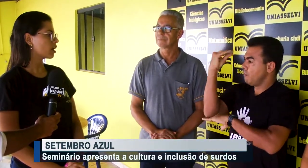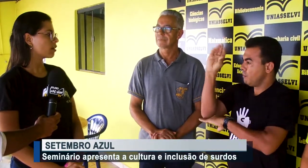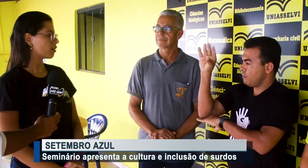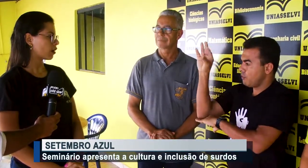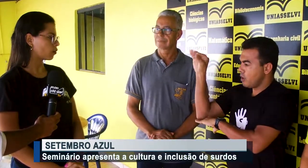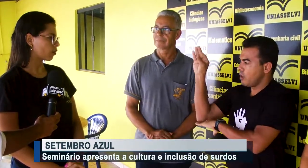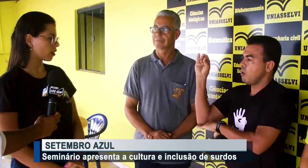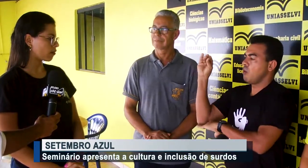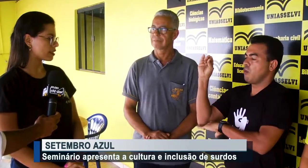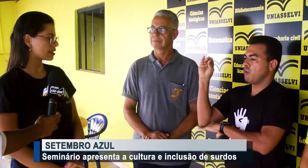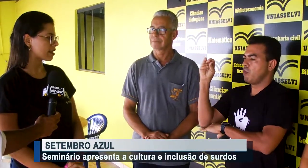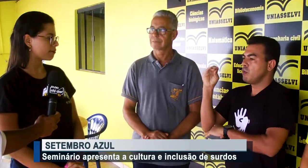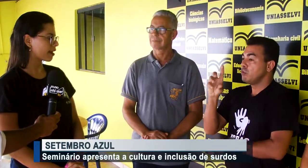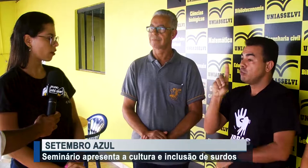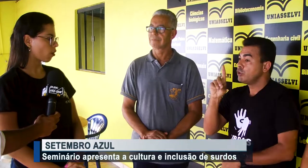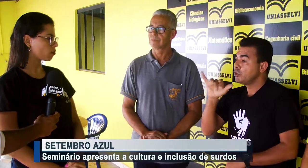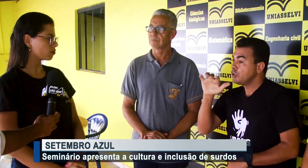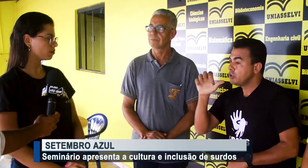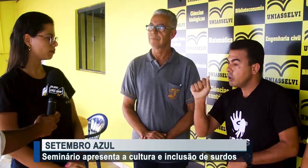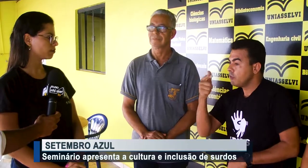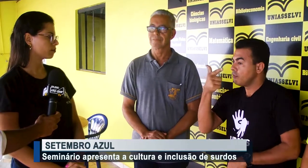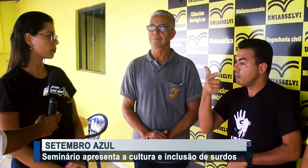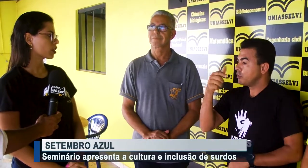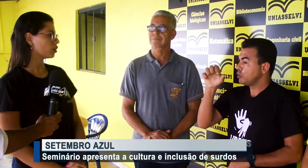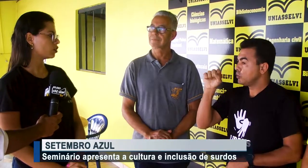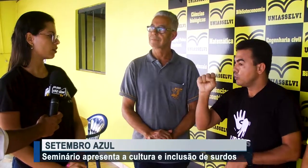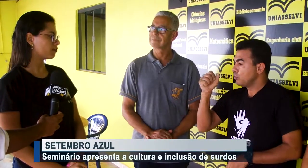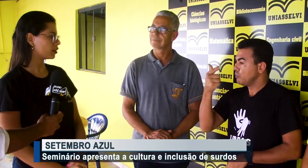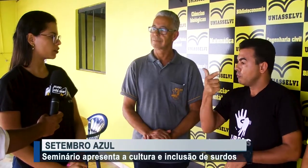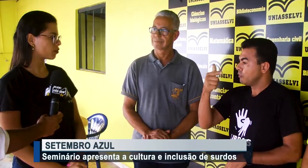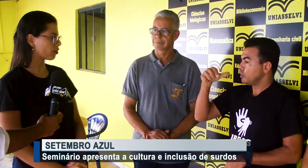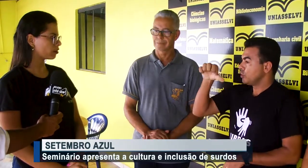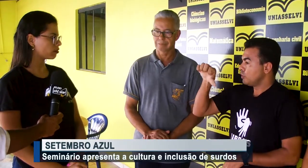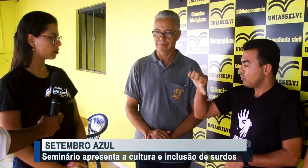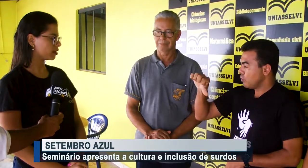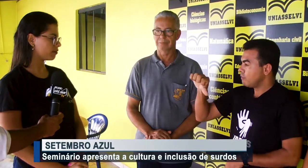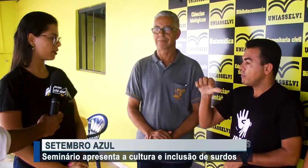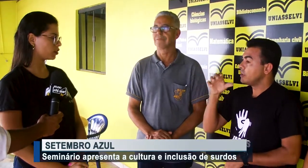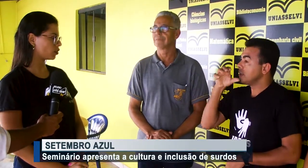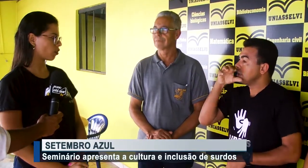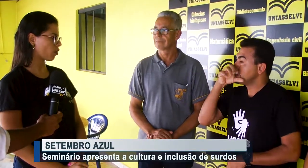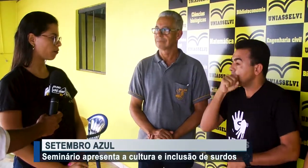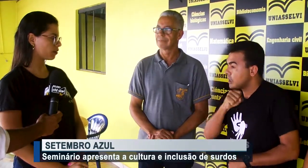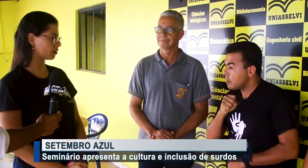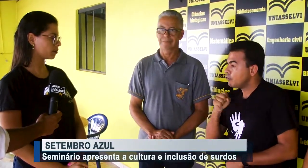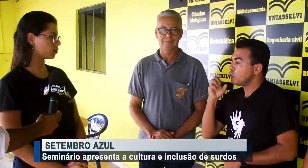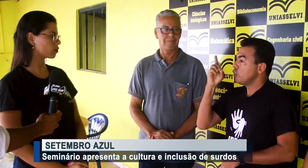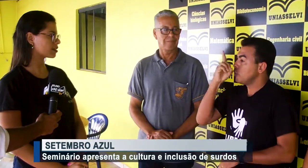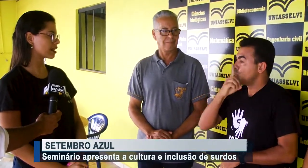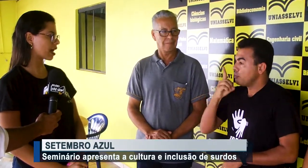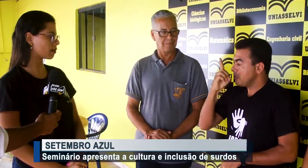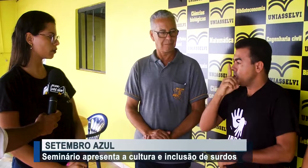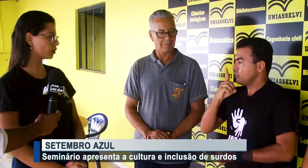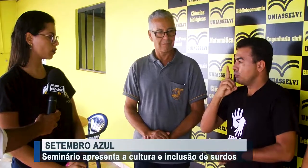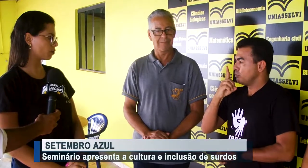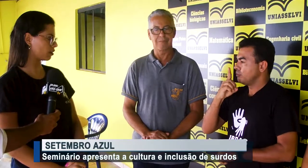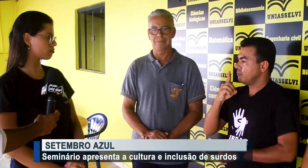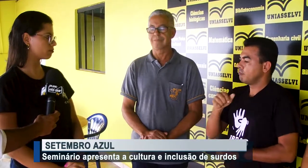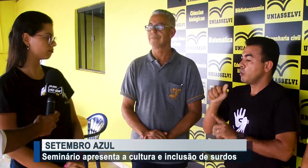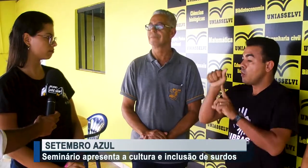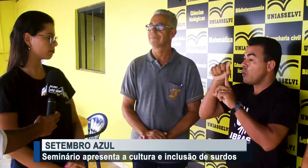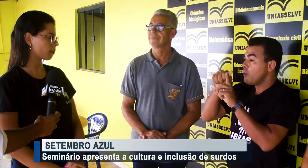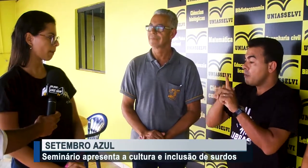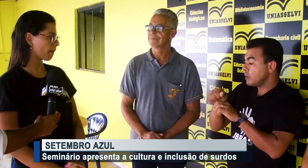O local vai ser na Farol, dia 28 e 29, no sábado e